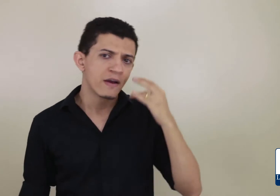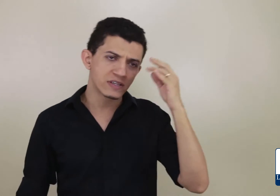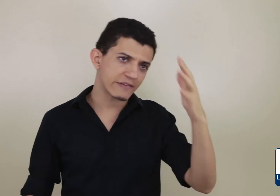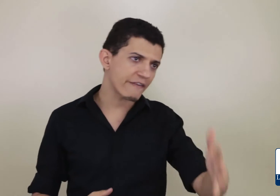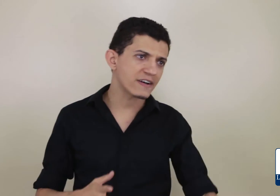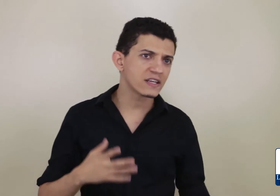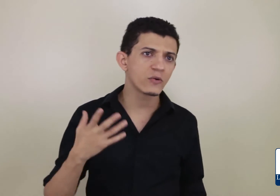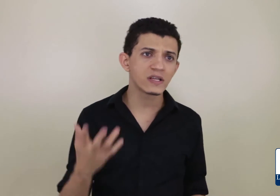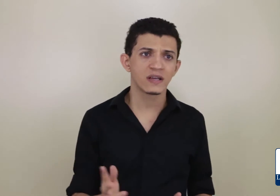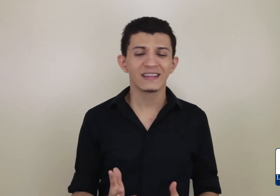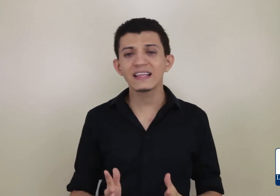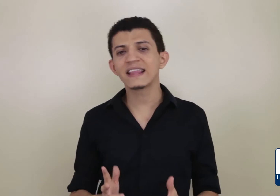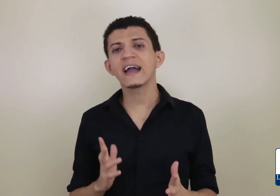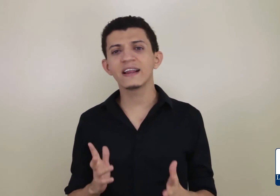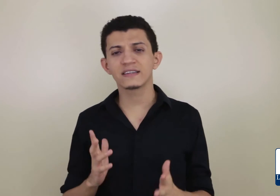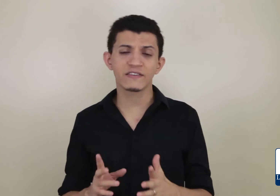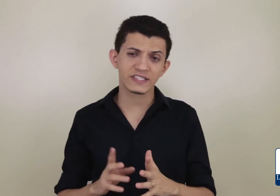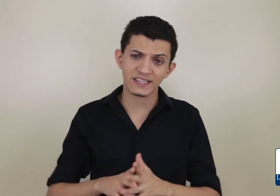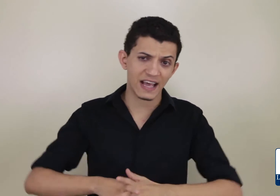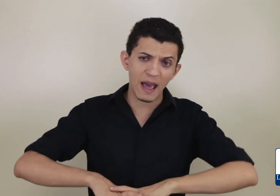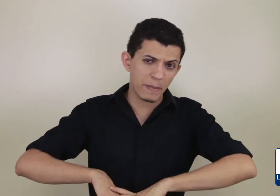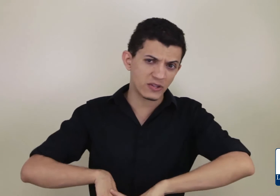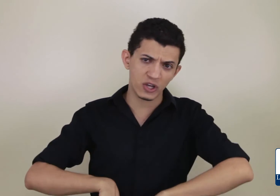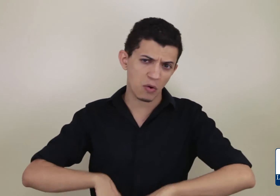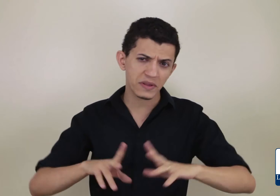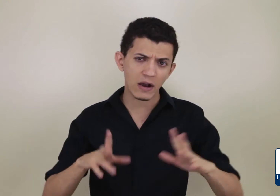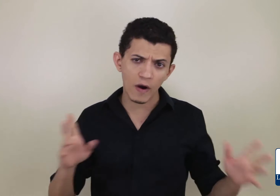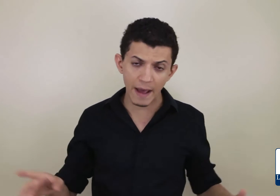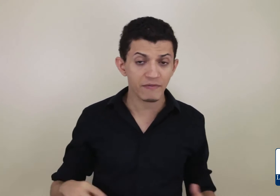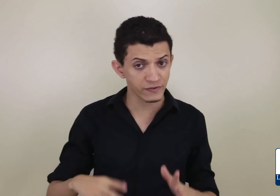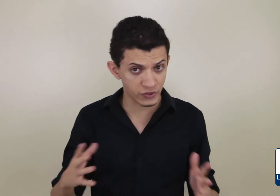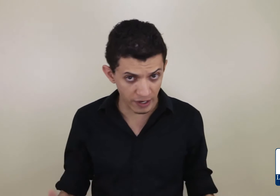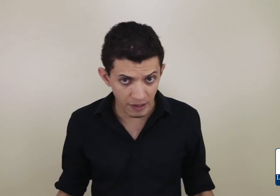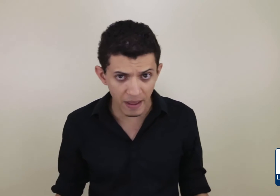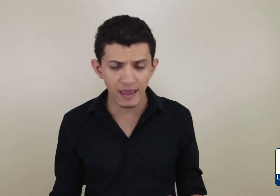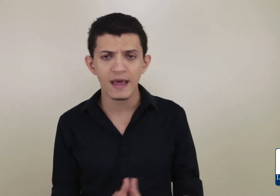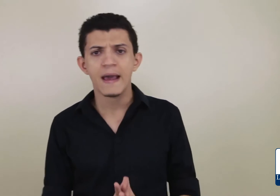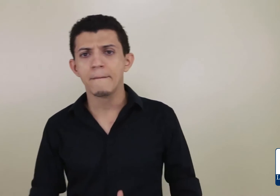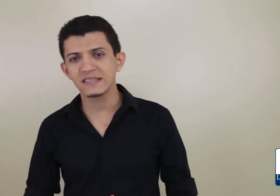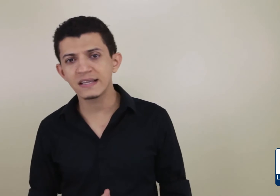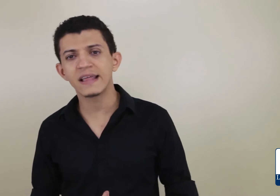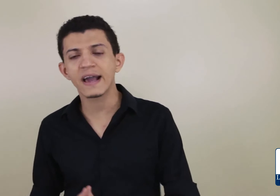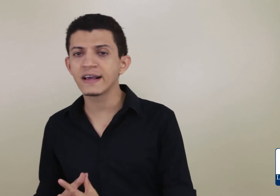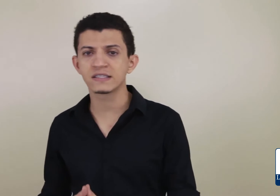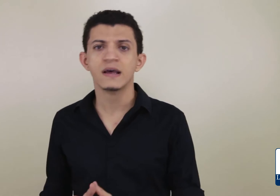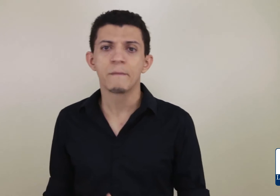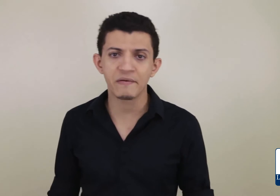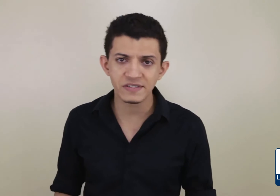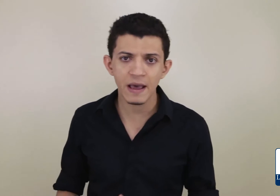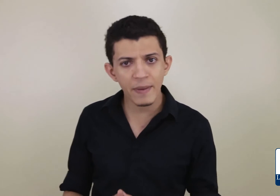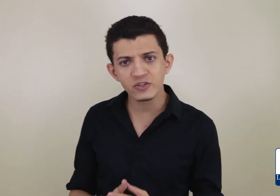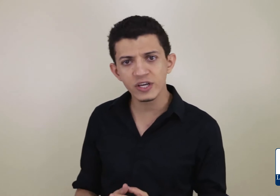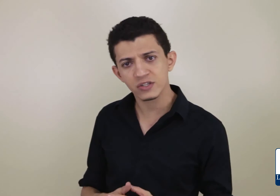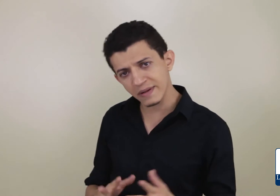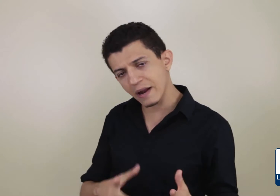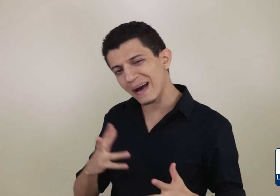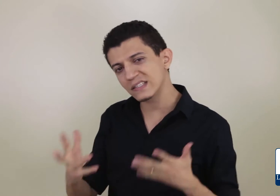Você vai fazendo isso. Tem técnicas. Se você quiser repetir como decoreba, funciona também. Mas tem técnicas para você repetir isso de maneira mais